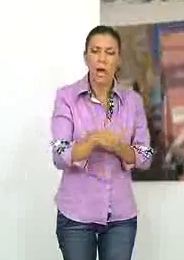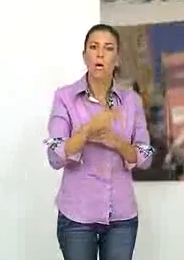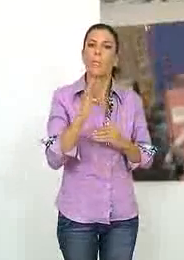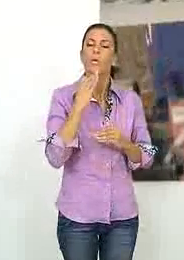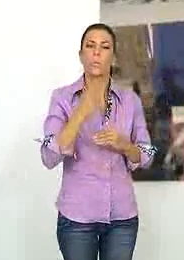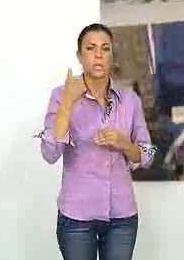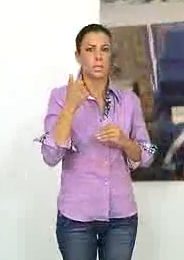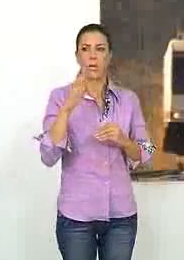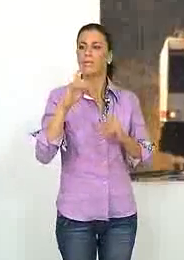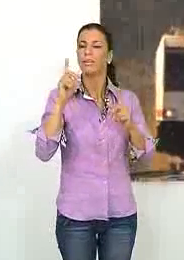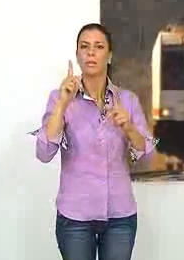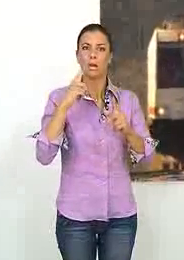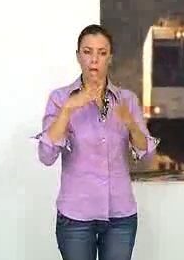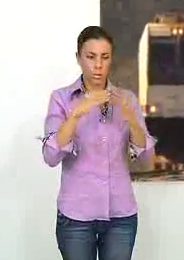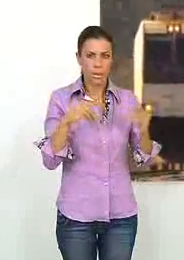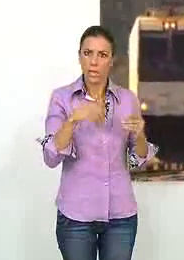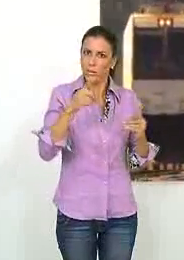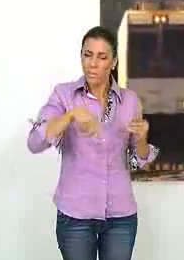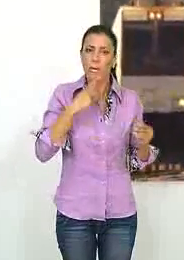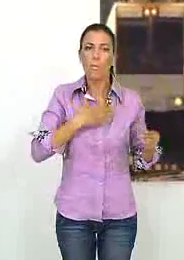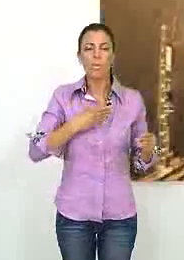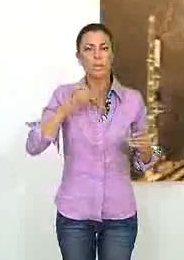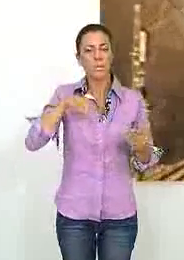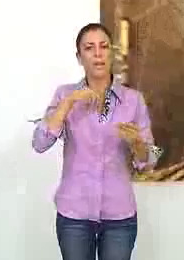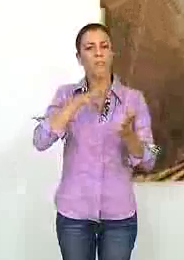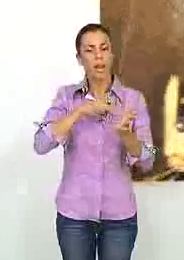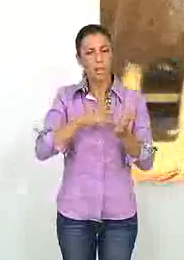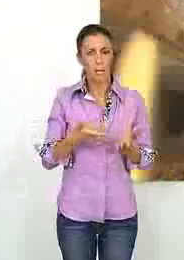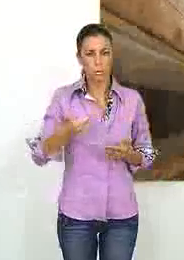a las producciones de Andalucía, Murcia y Valencia.